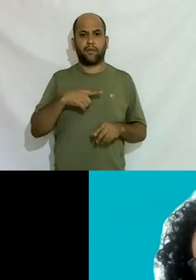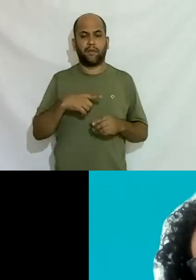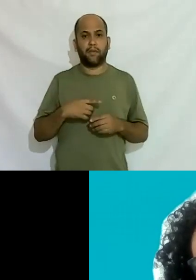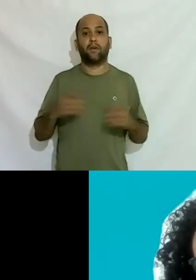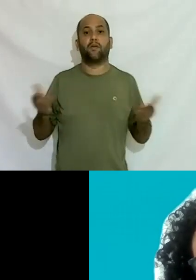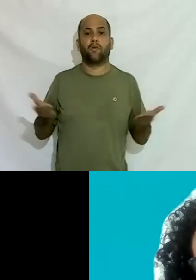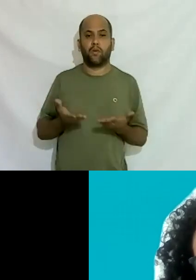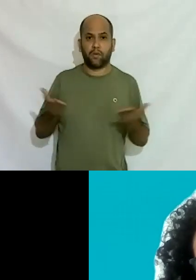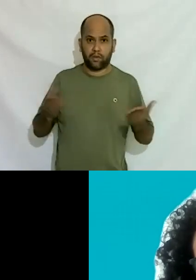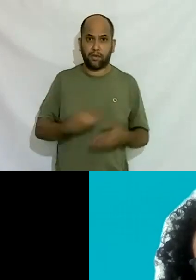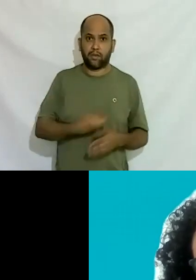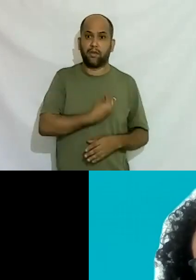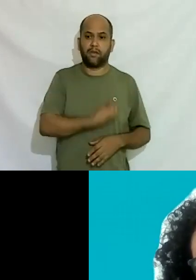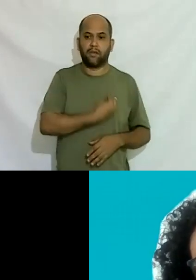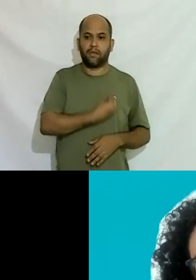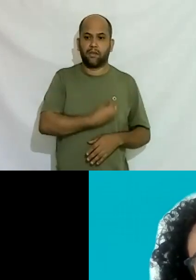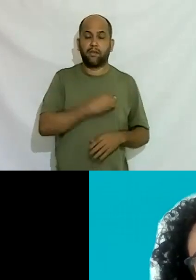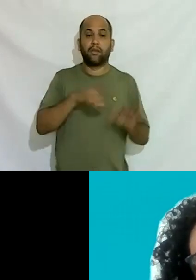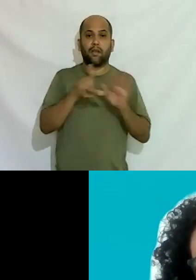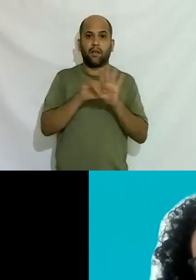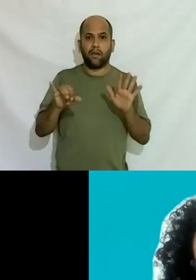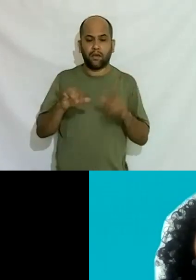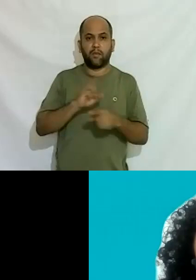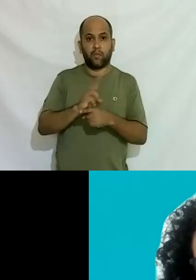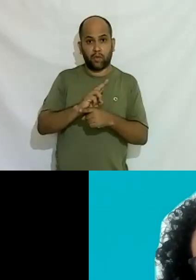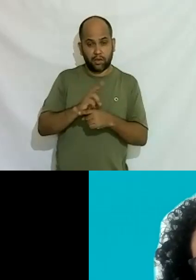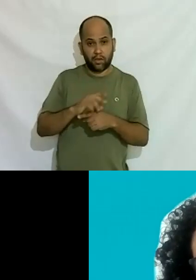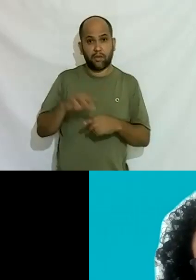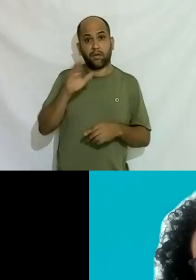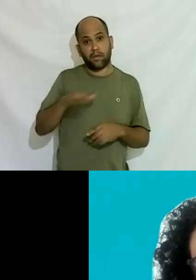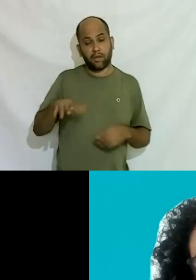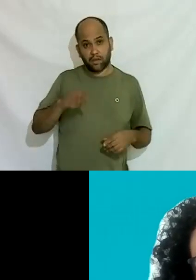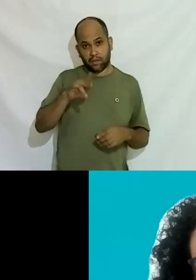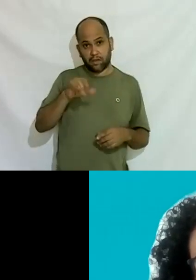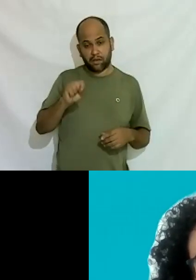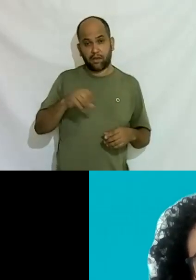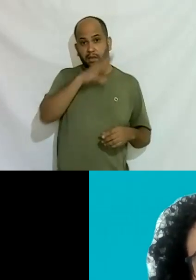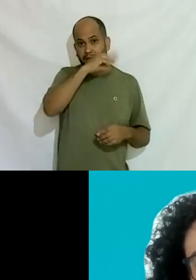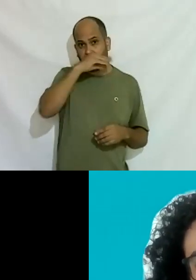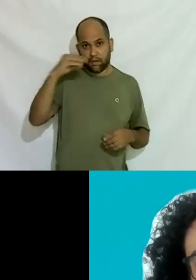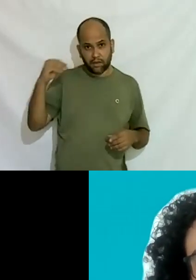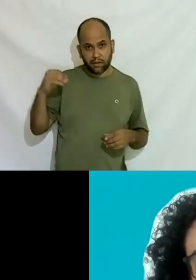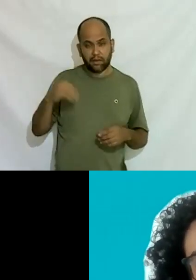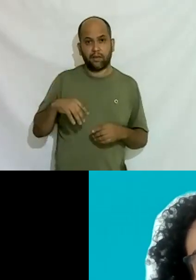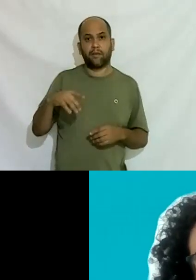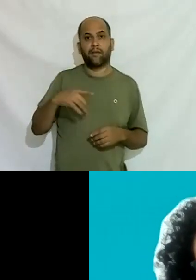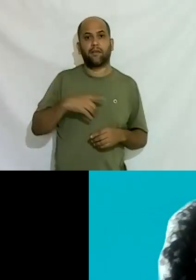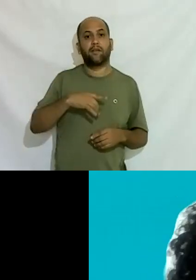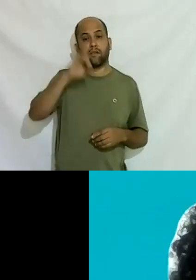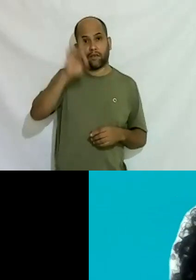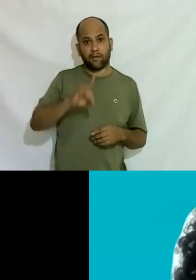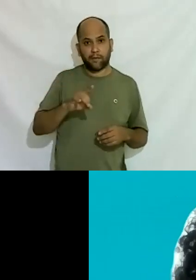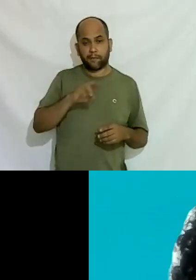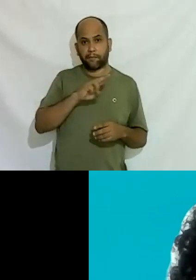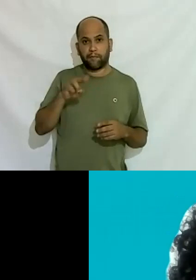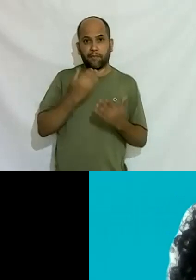hoje existe leis protegendo crianças trans adolescentes trans hoje tem direito ao nome nas escolas